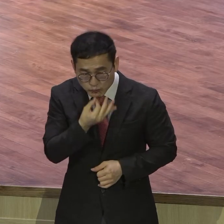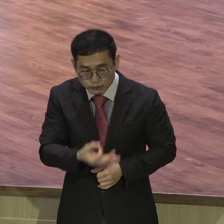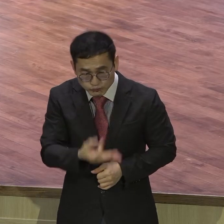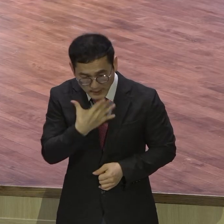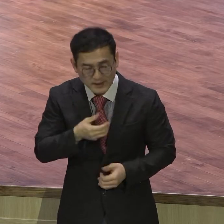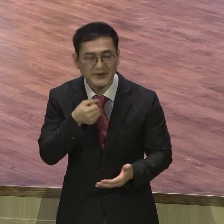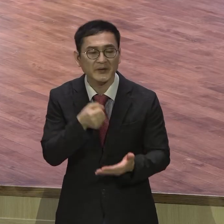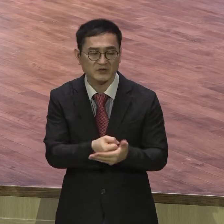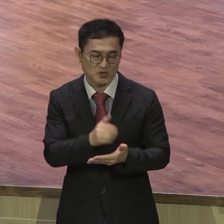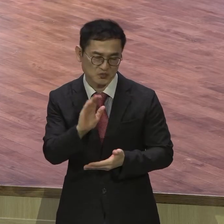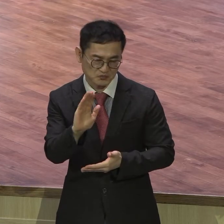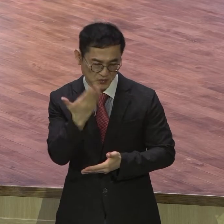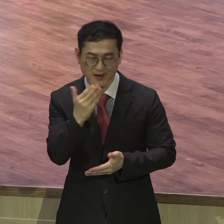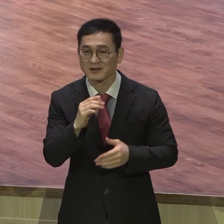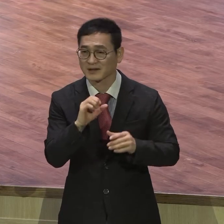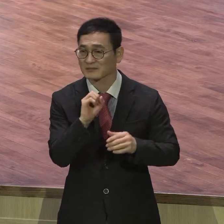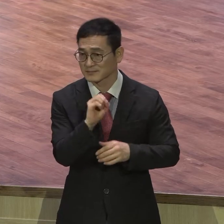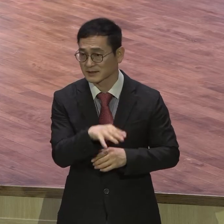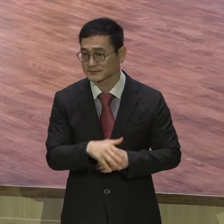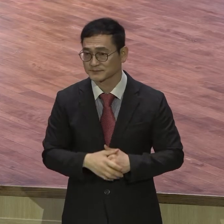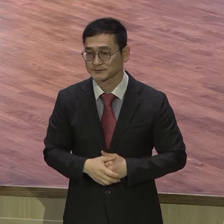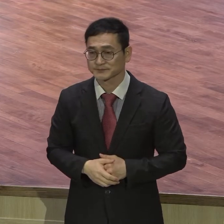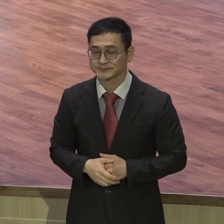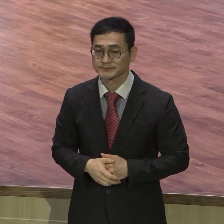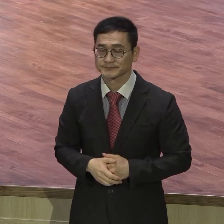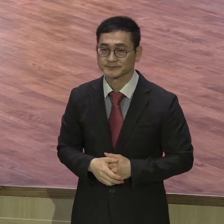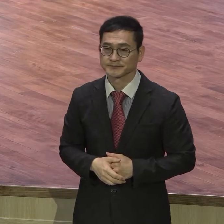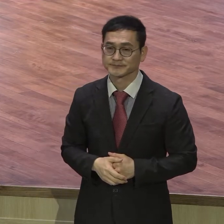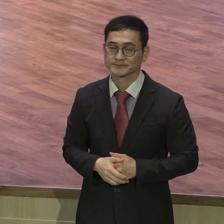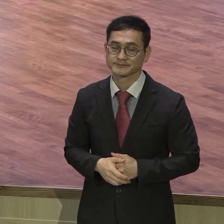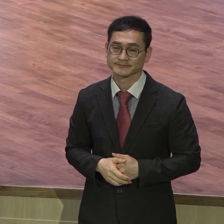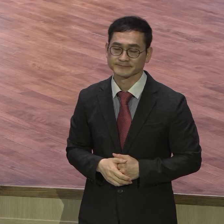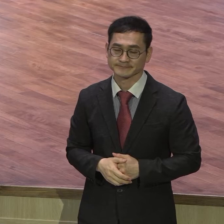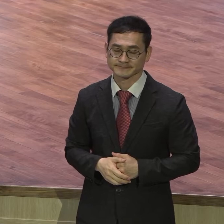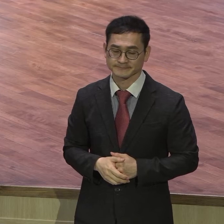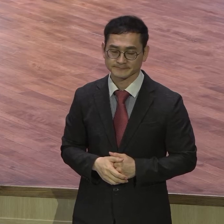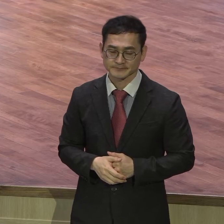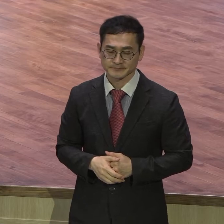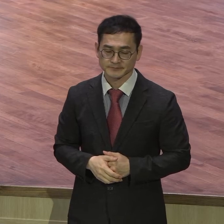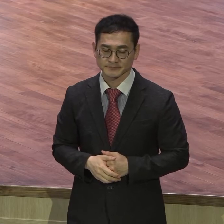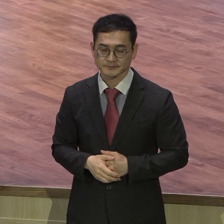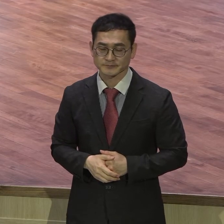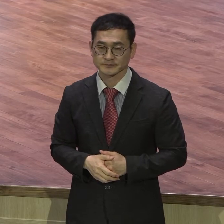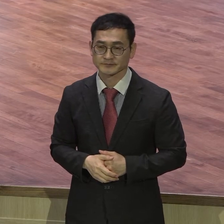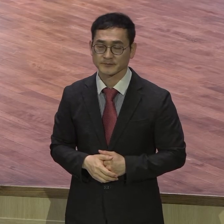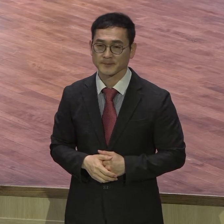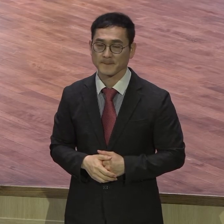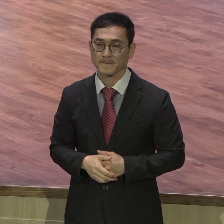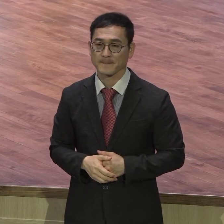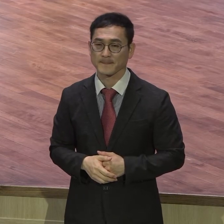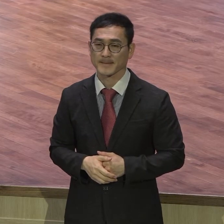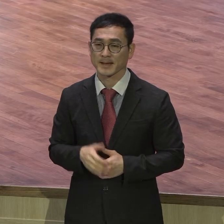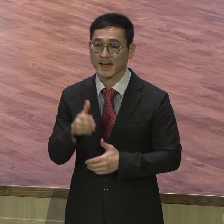그야말로 결정이 그렇게 될 수밖에 없다는 사실을 강조하고 있어요. 하나님을 전적으로